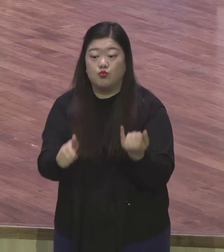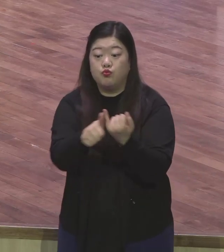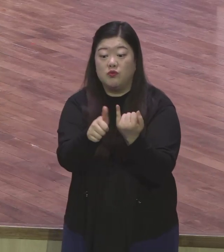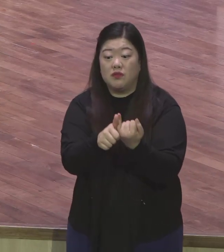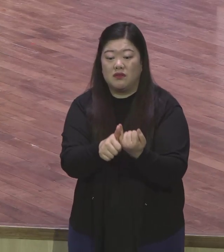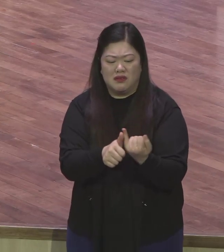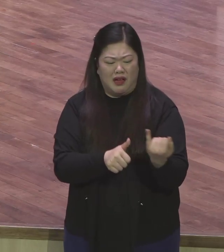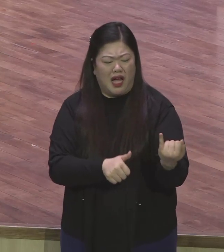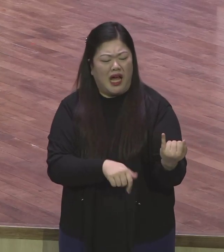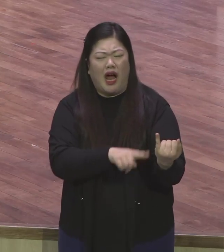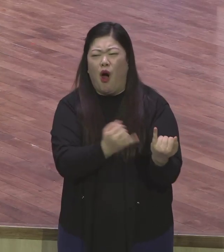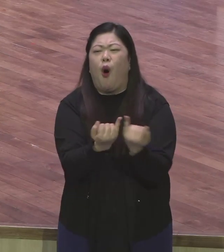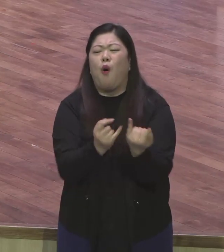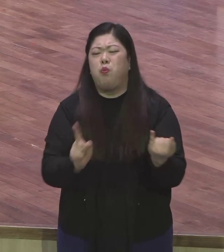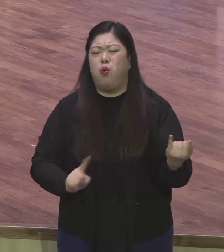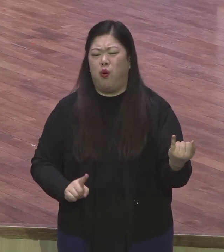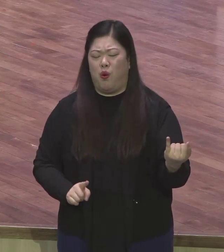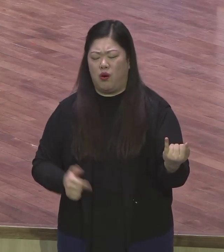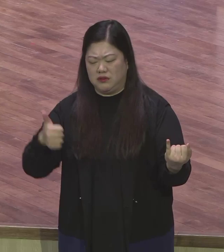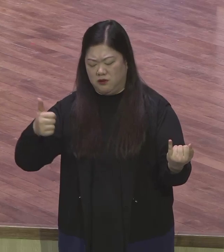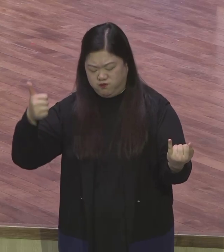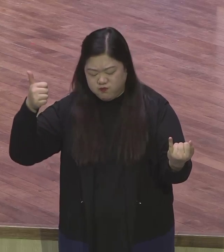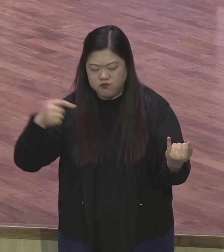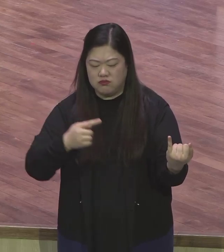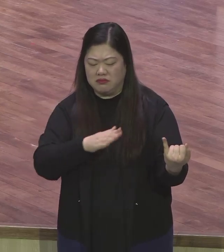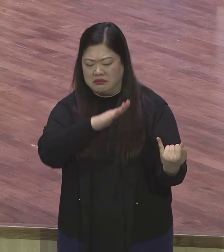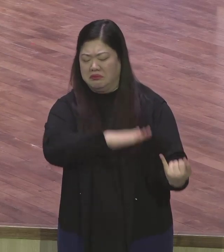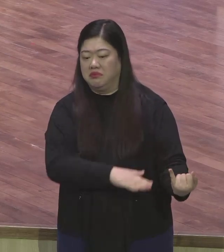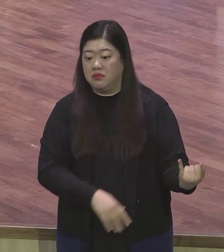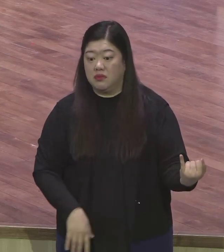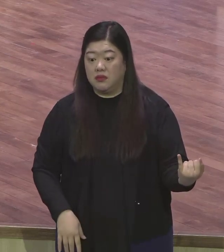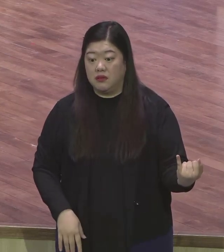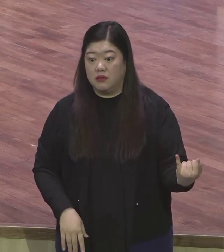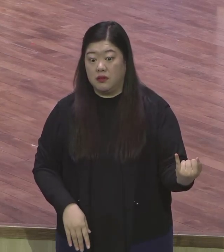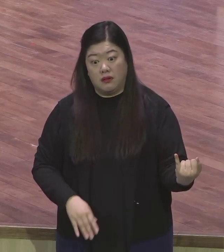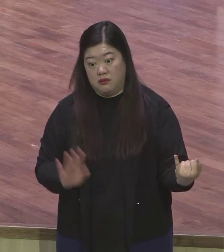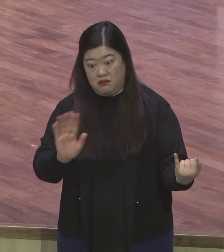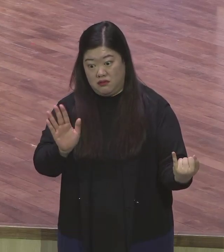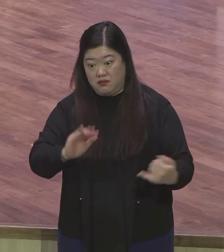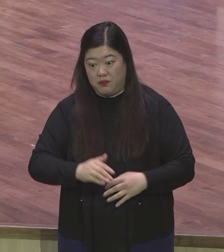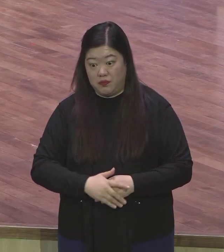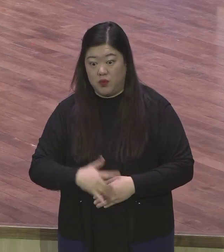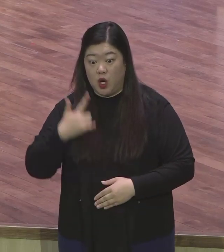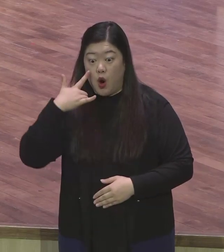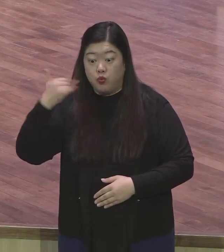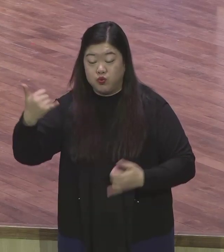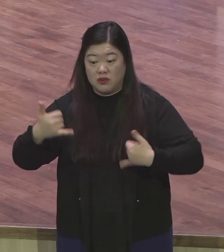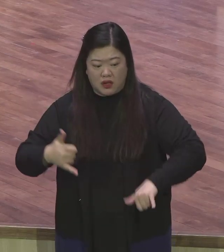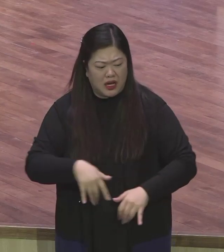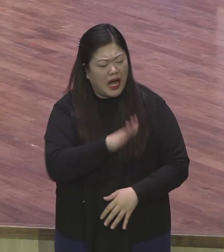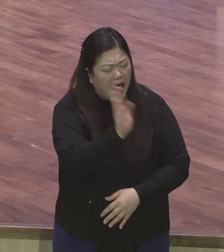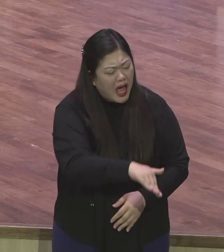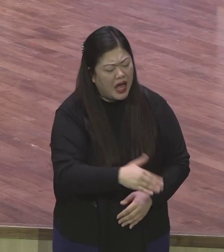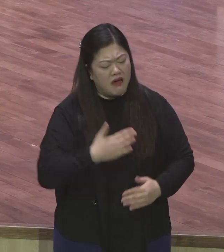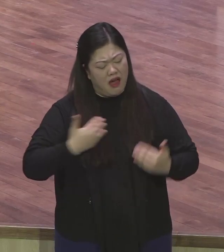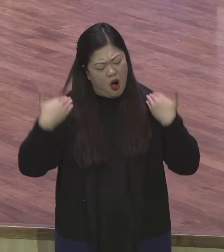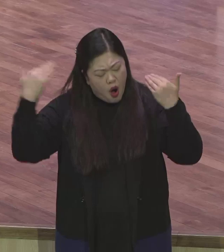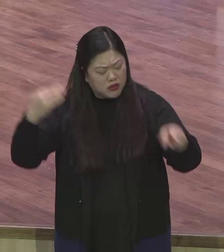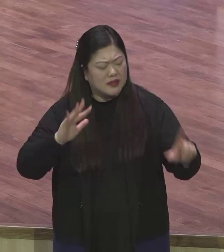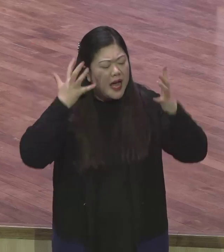해보세요 행복한가 자식이라고 무시합니까? 무조건 부모 말 들어야 돼요? 아니에요 자식